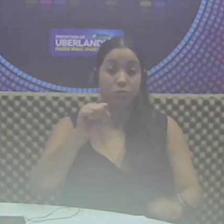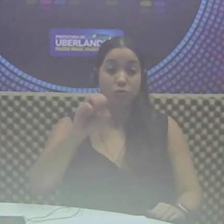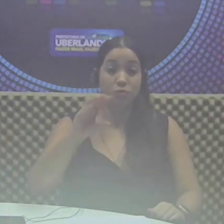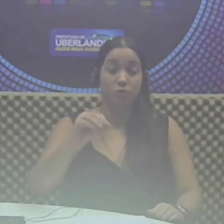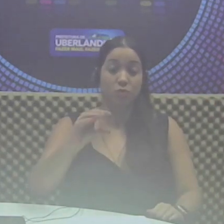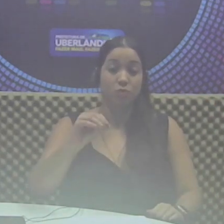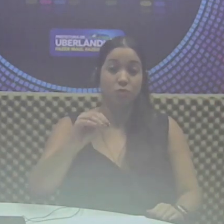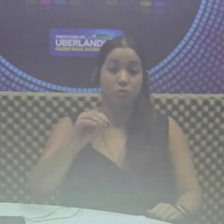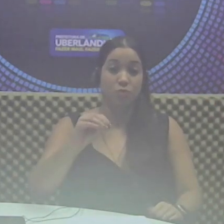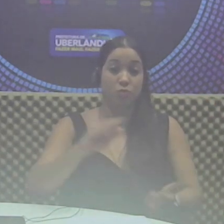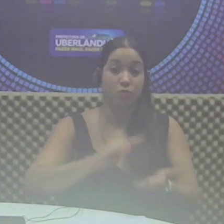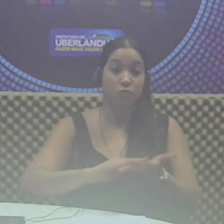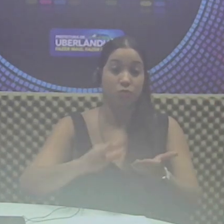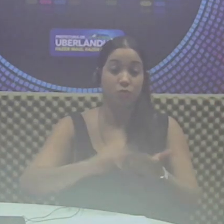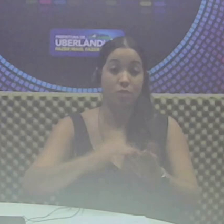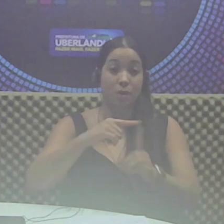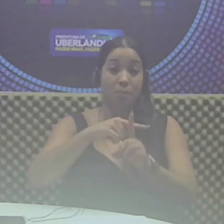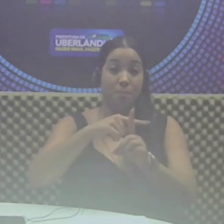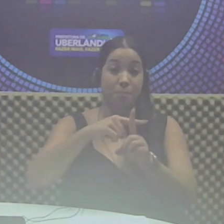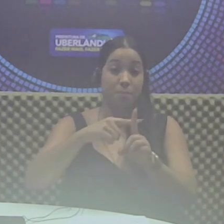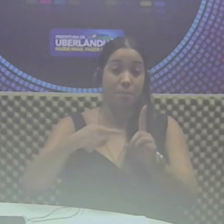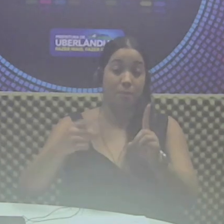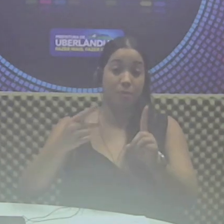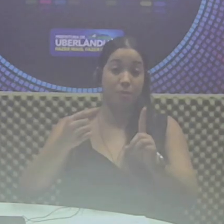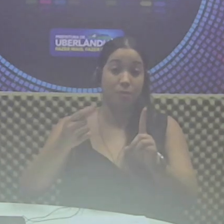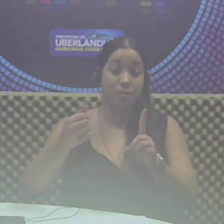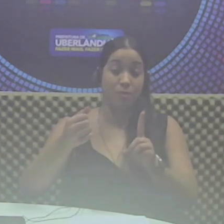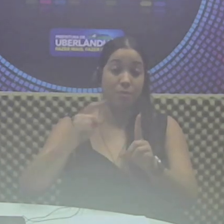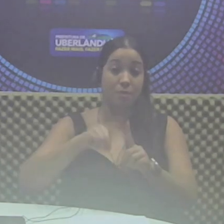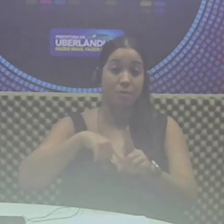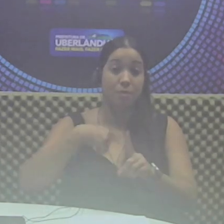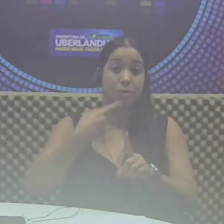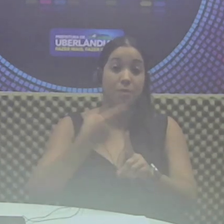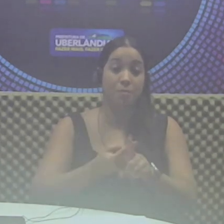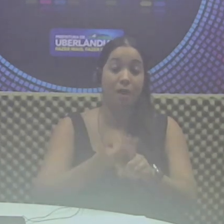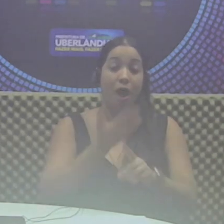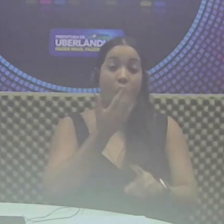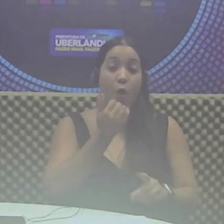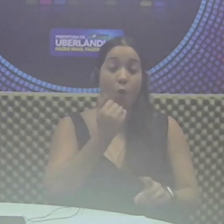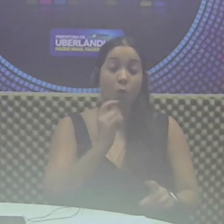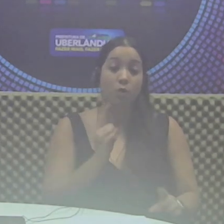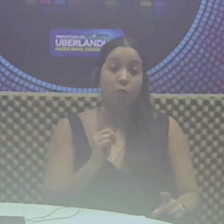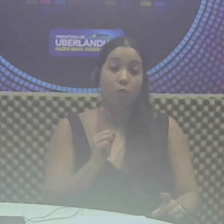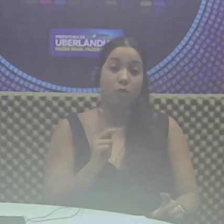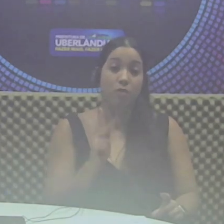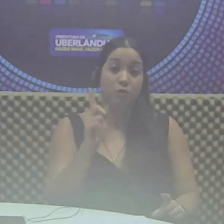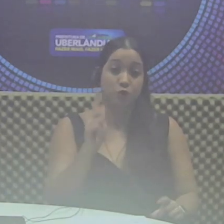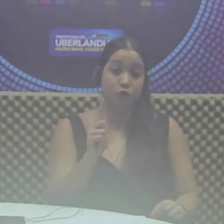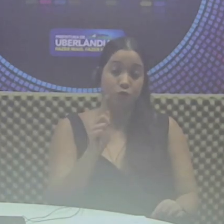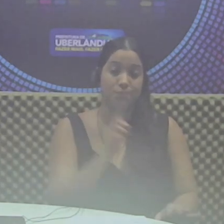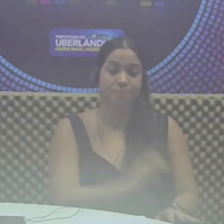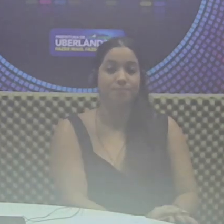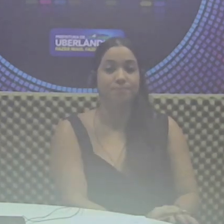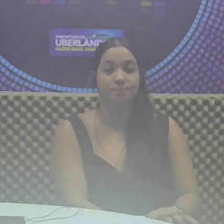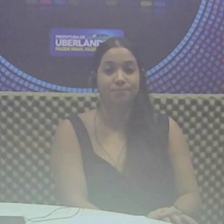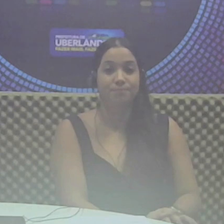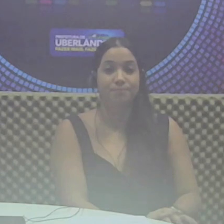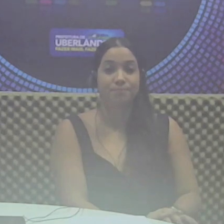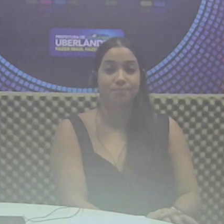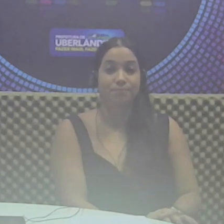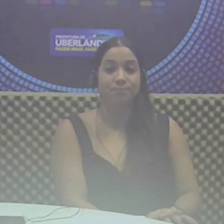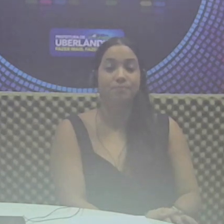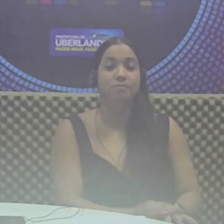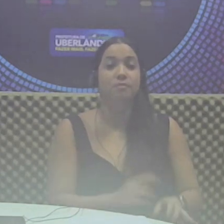terá o custo de metade do valor padrão do ingresso, mais um quilo de alimento não perecível. Além do